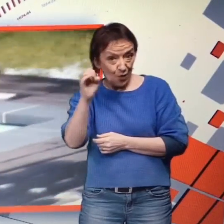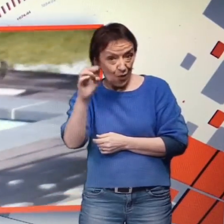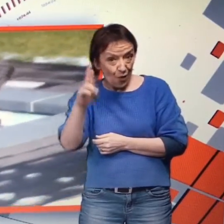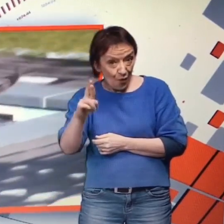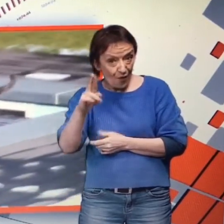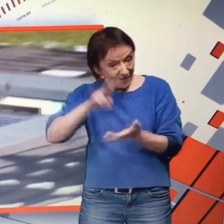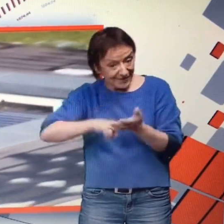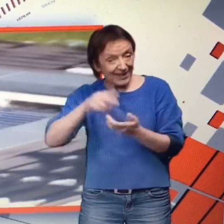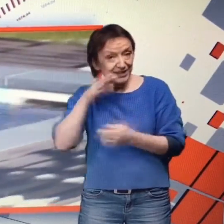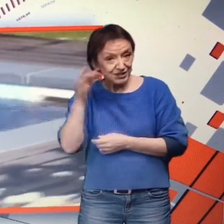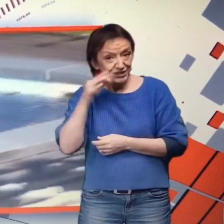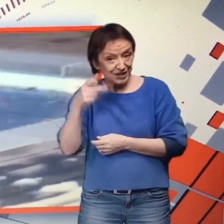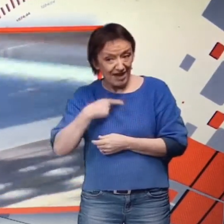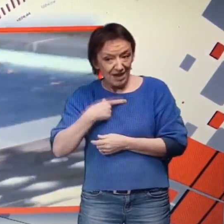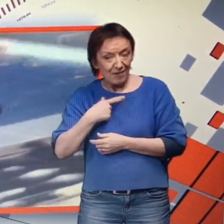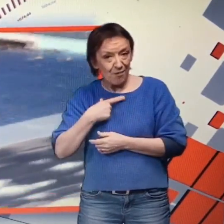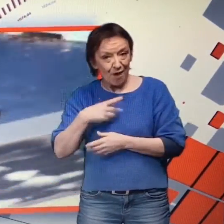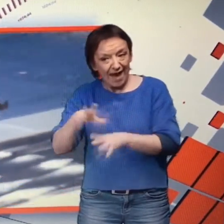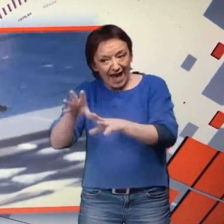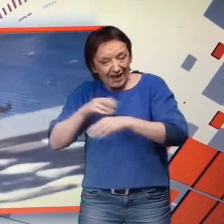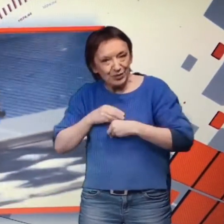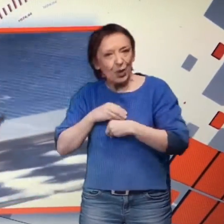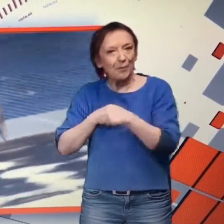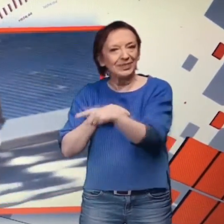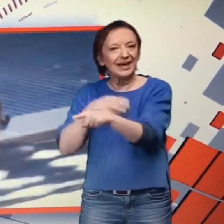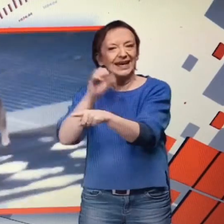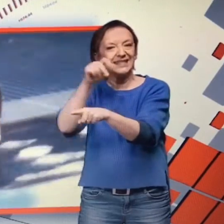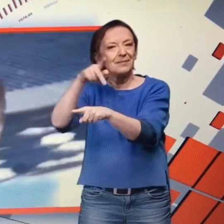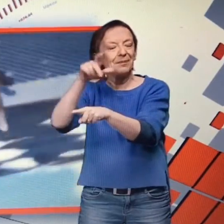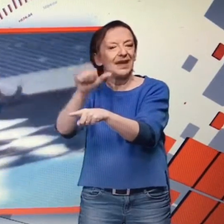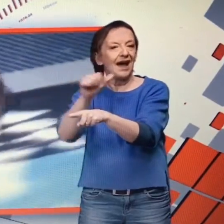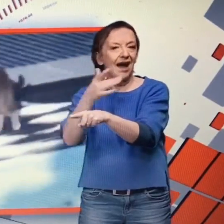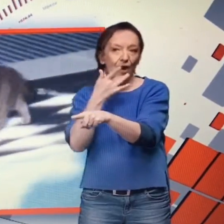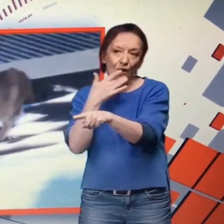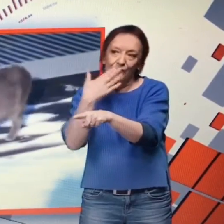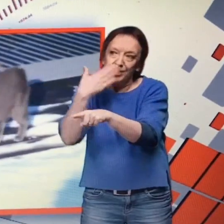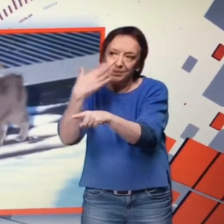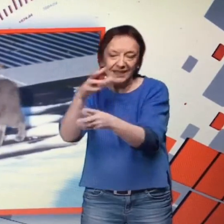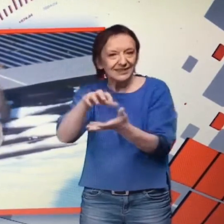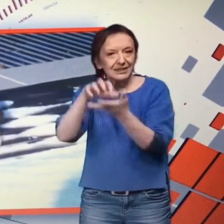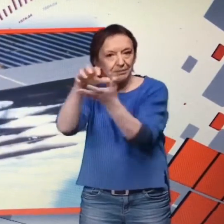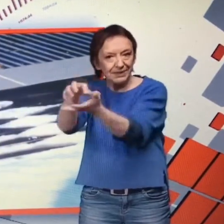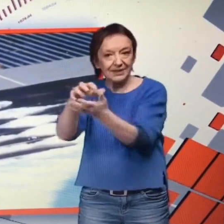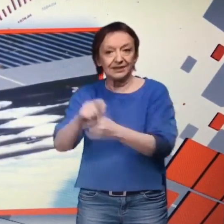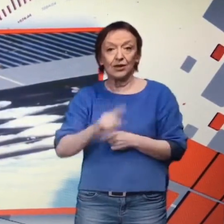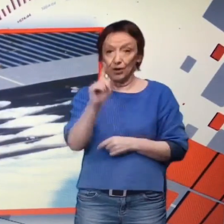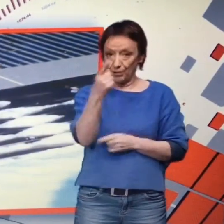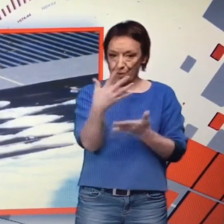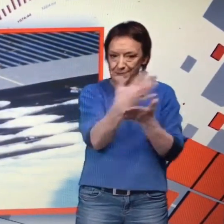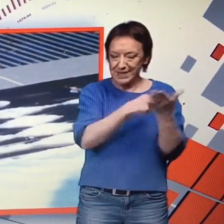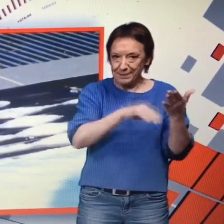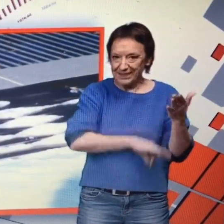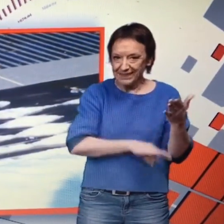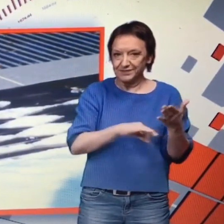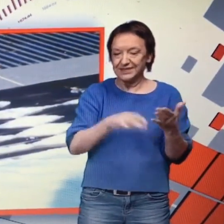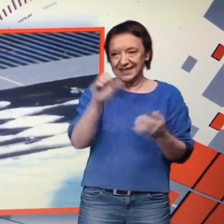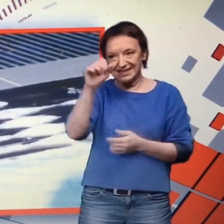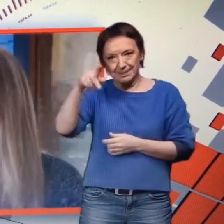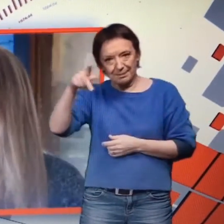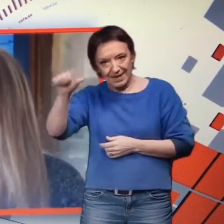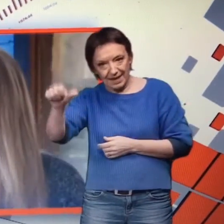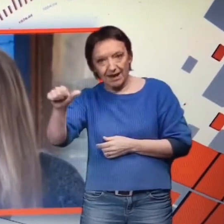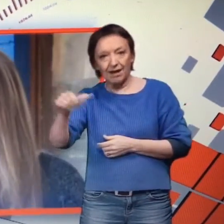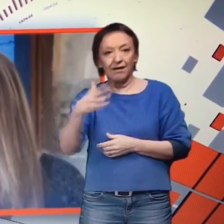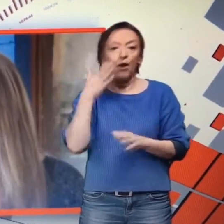le refuge où j'ai trouvé Nestor. Mais le premier volume sera la SPA. Mais les autres livres iront à chaque fois à une